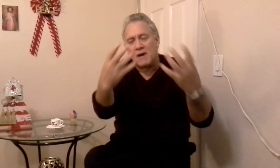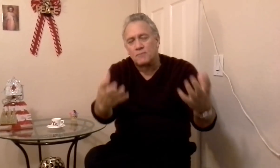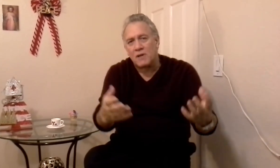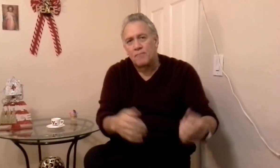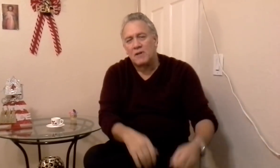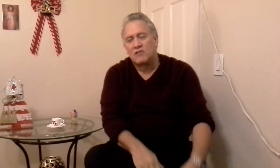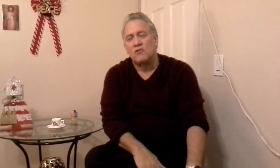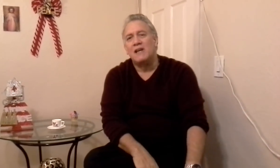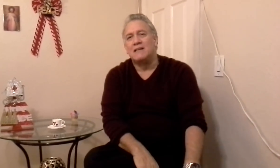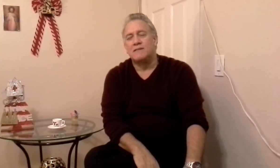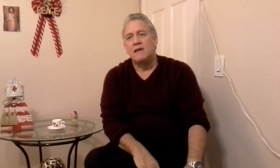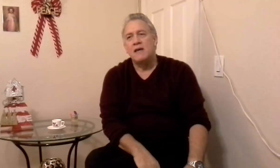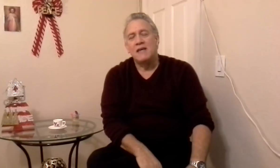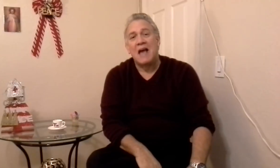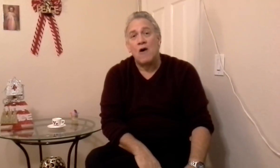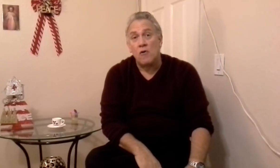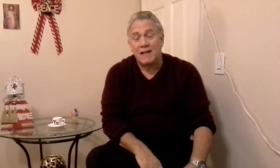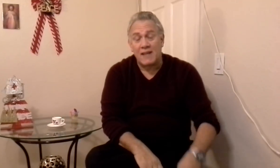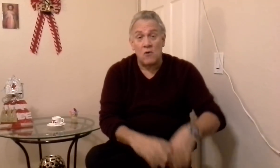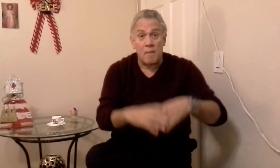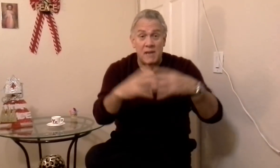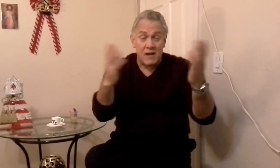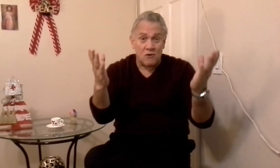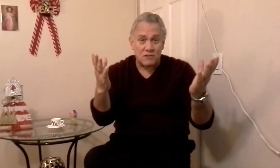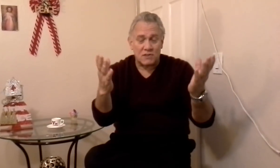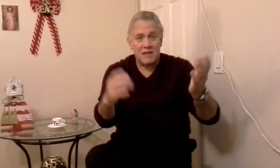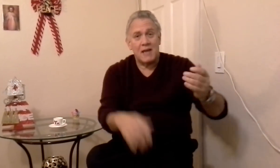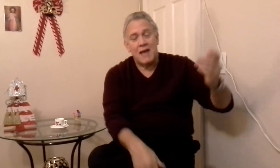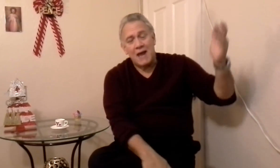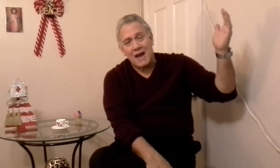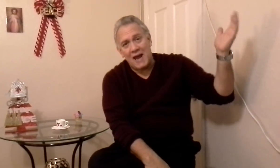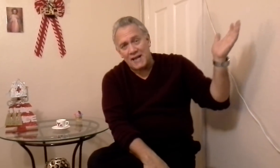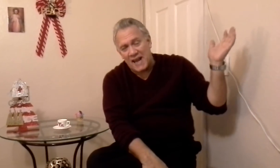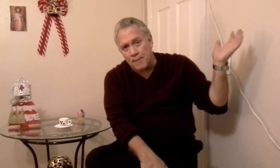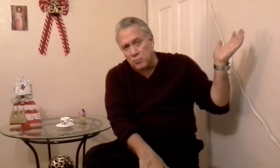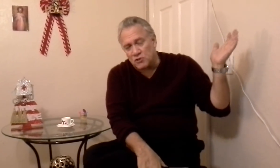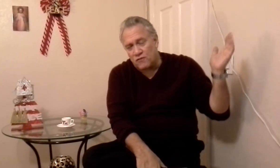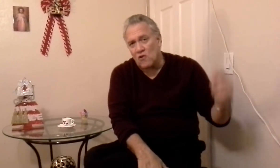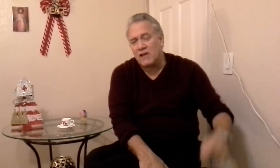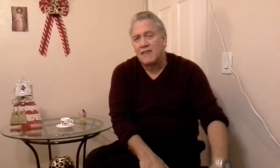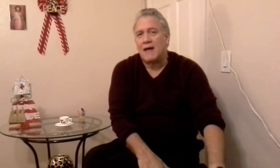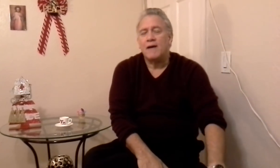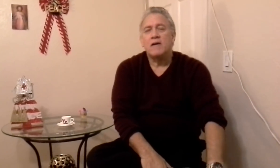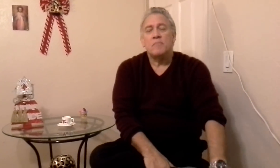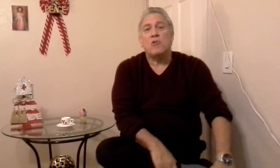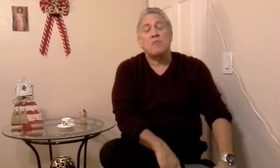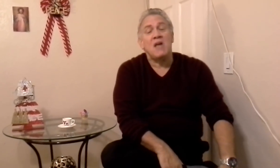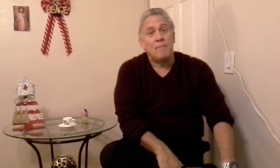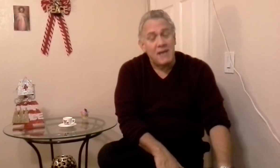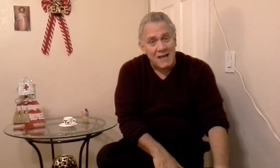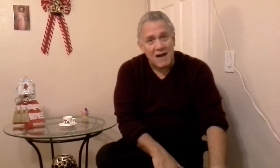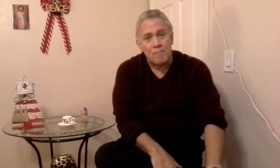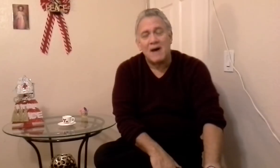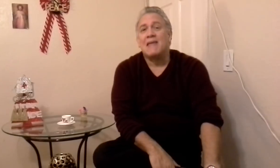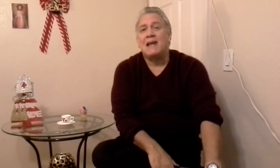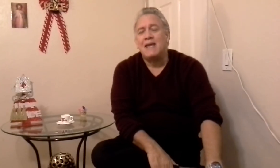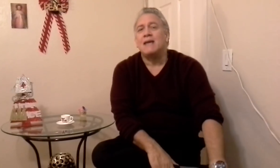más personas, y ahora tengo amigos en Naples, Florida, por mi amiga Madeline,